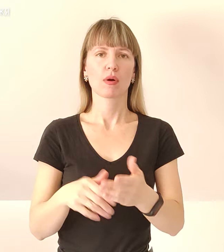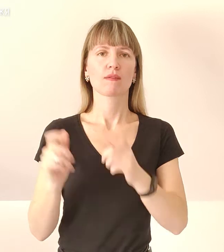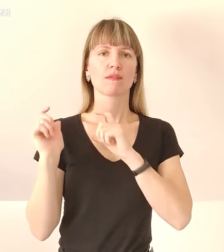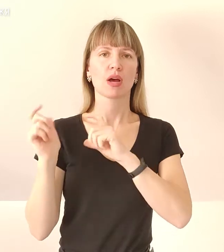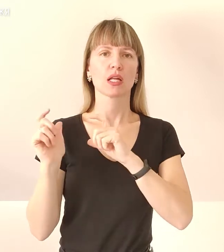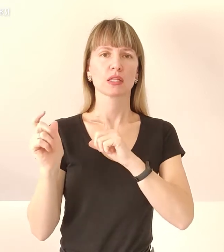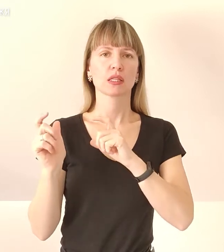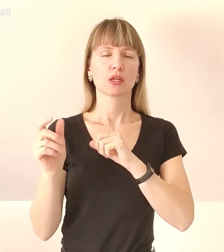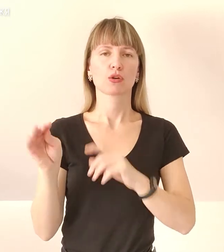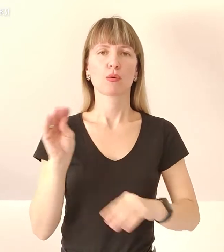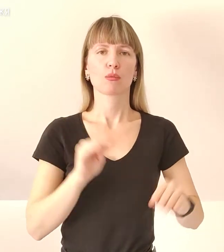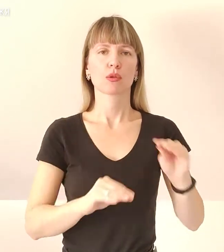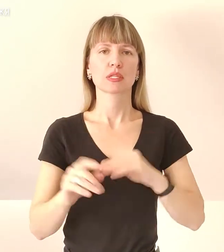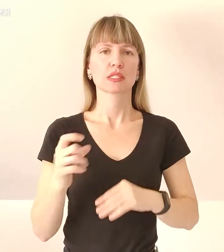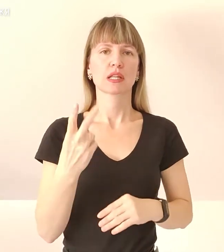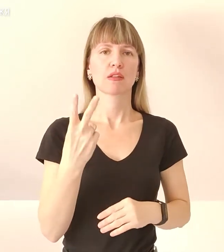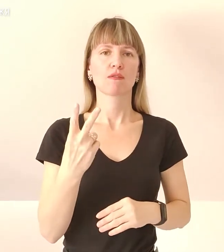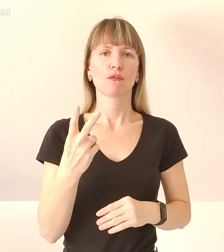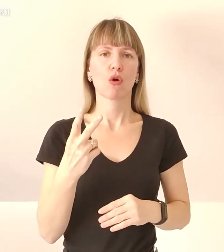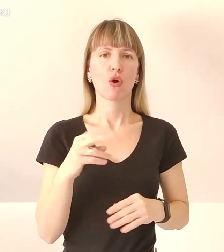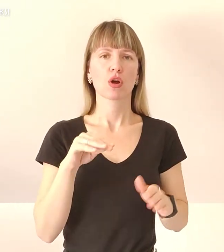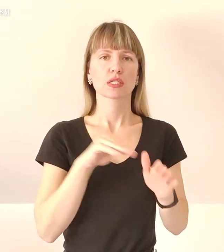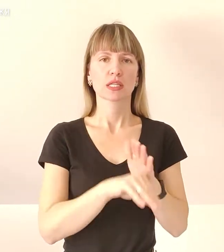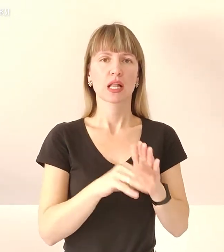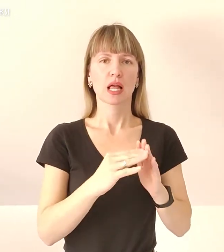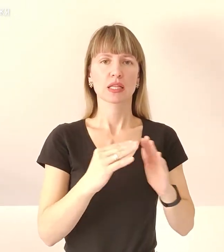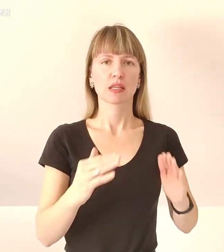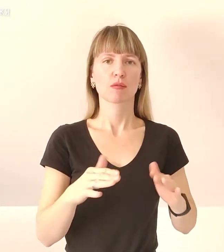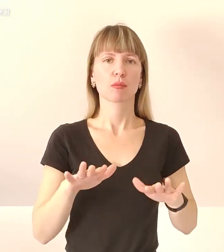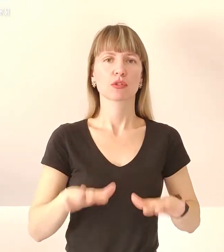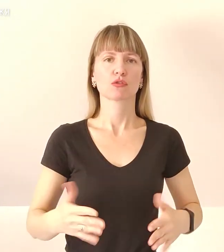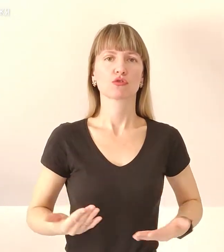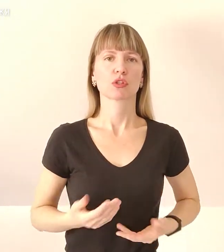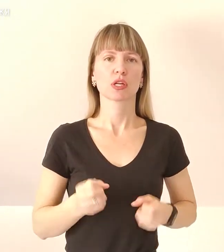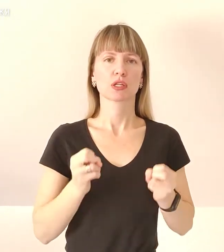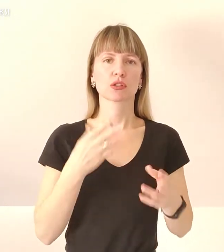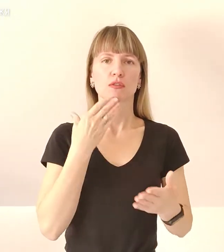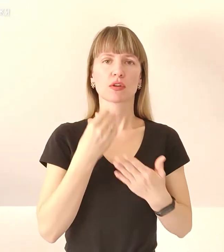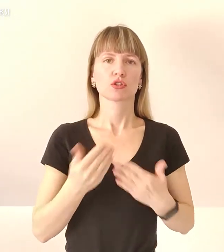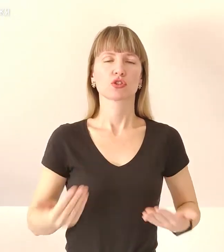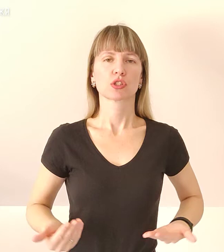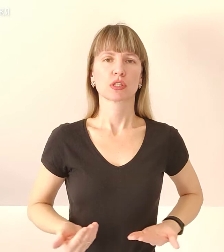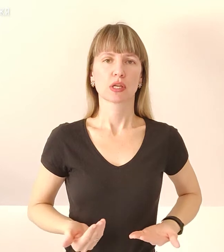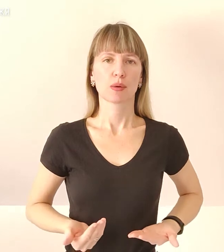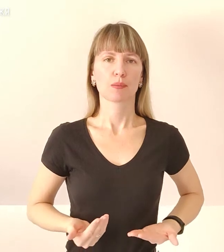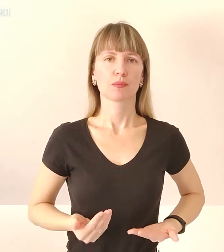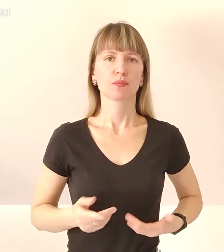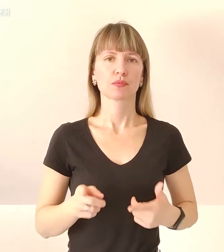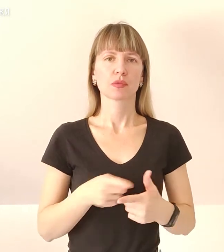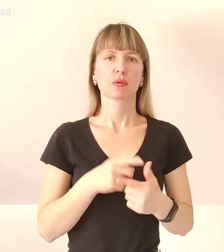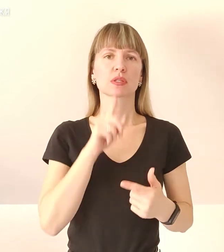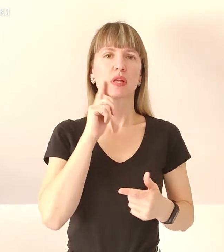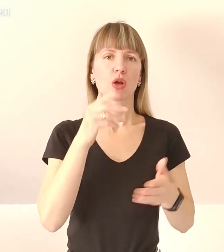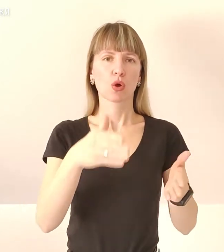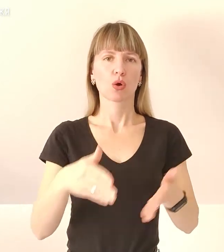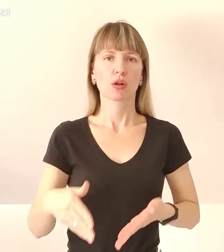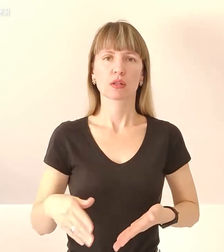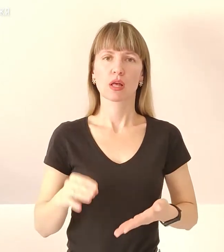комплектували з двох складів. Місцевий житель, ризикуючи власним життям, бо зелений коридор так і не встановлений,